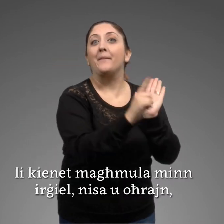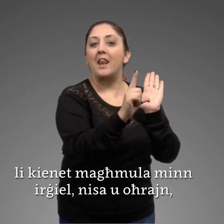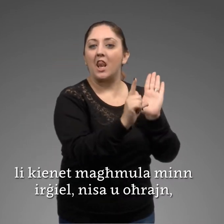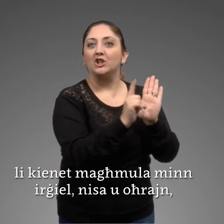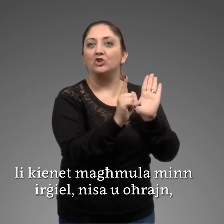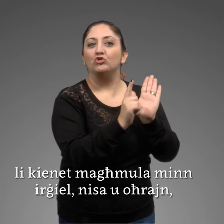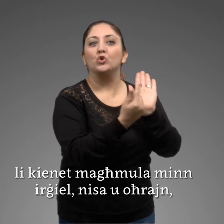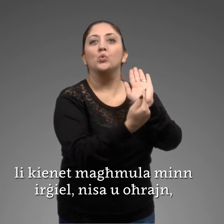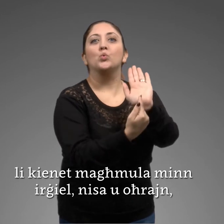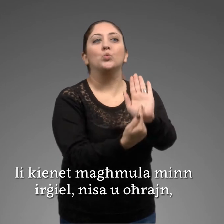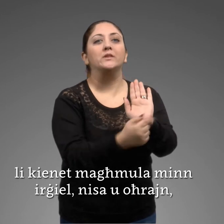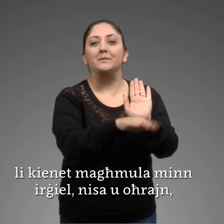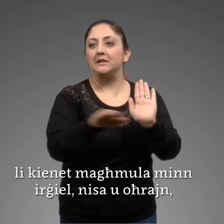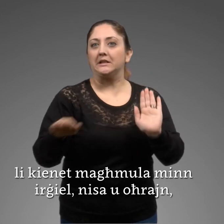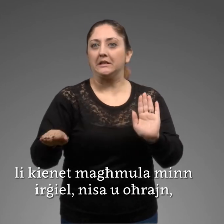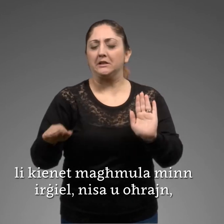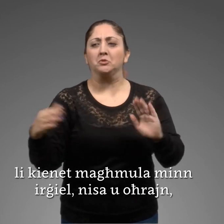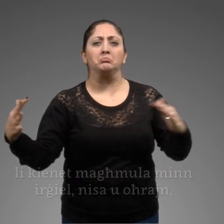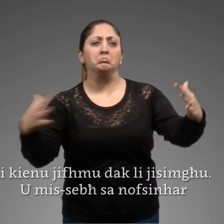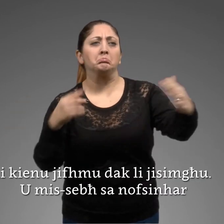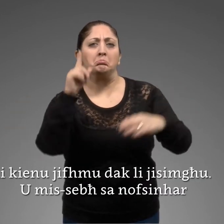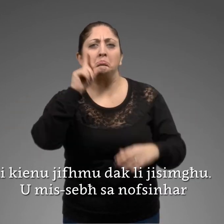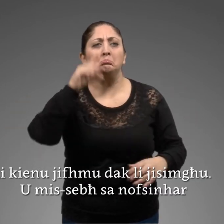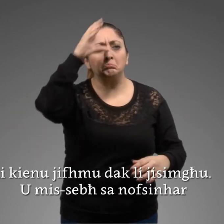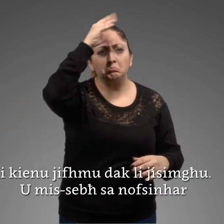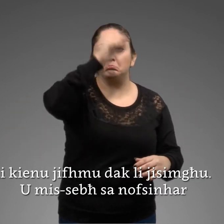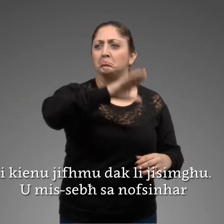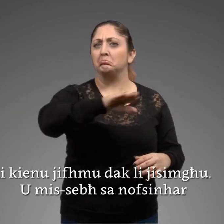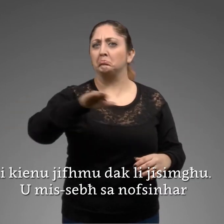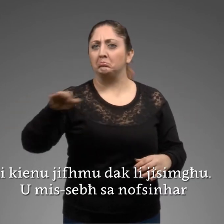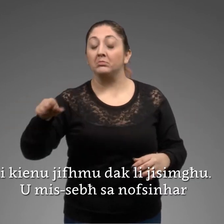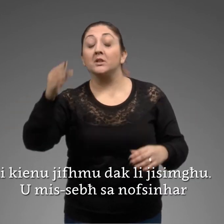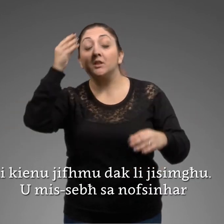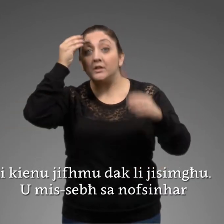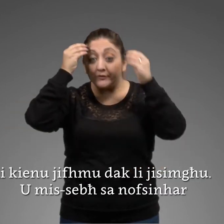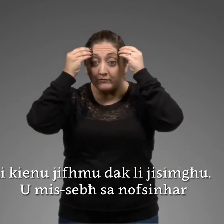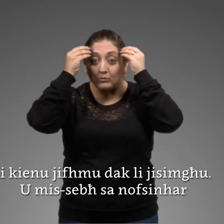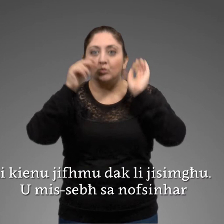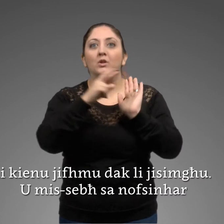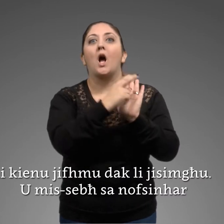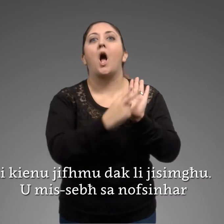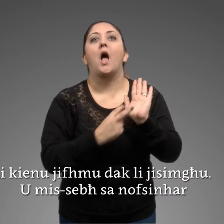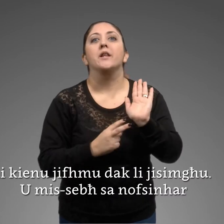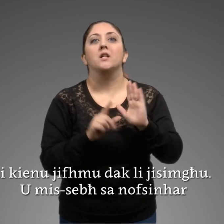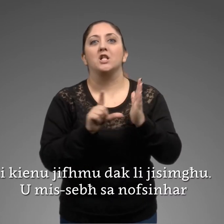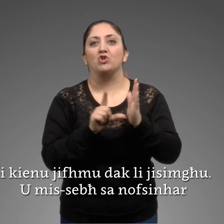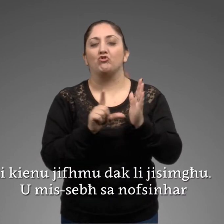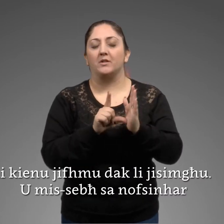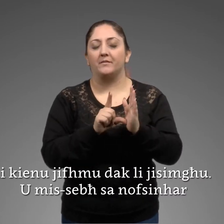irġil, nisa u ħrajn li kienu jifmu dak li jesemow u missebħ